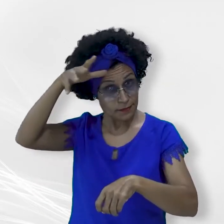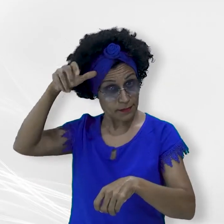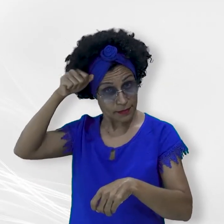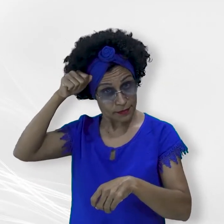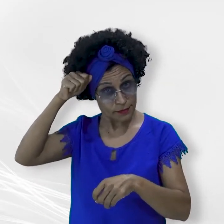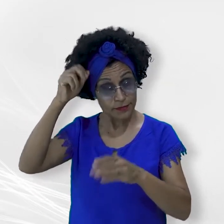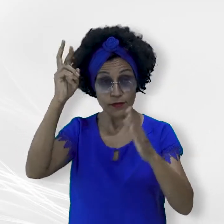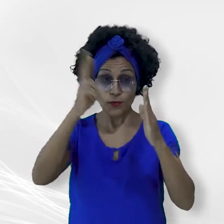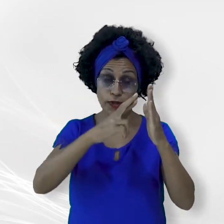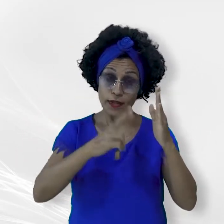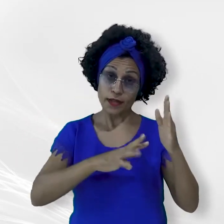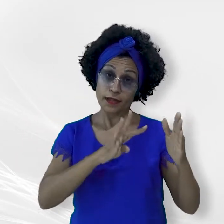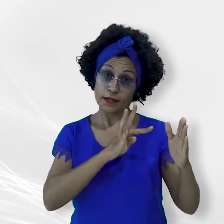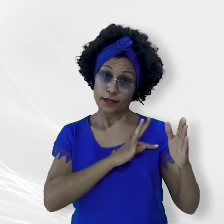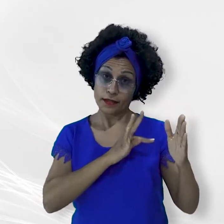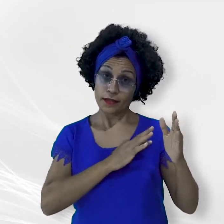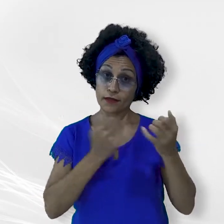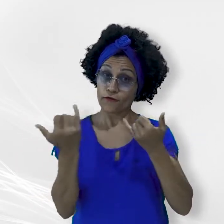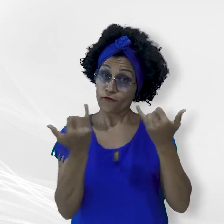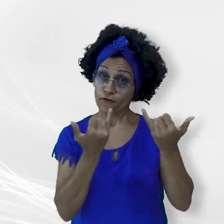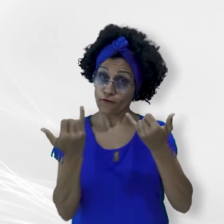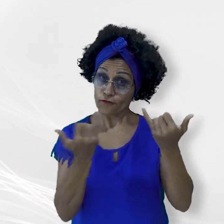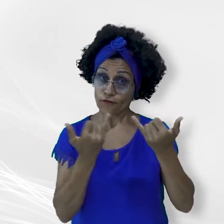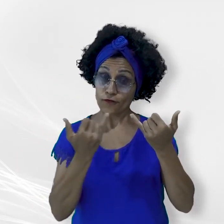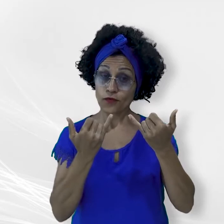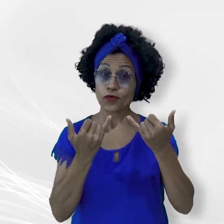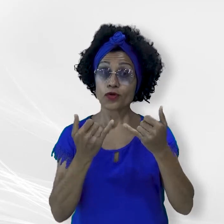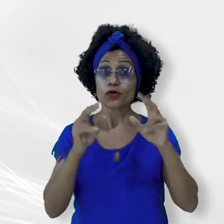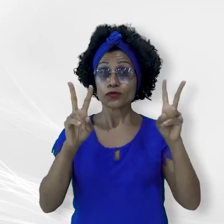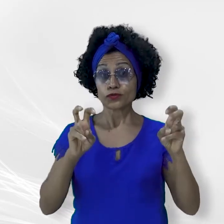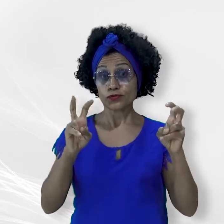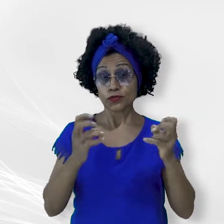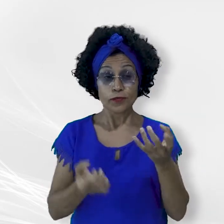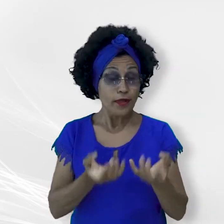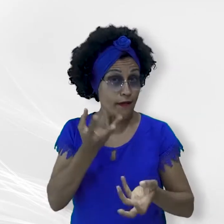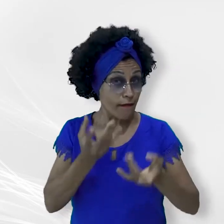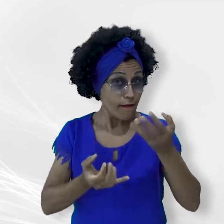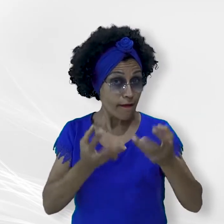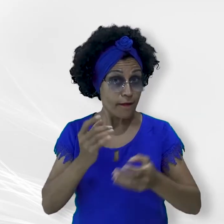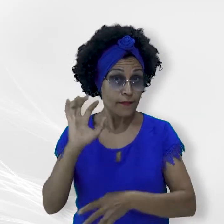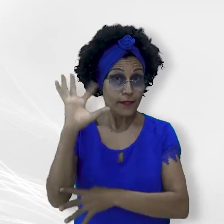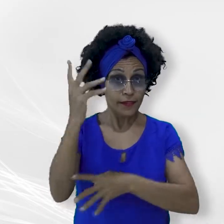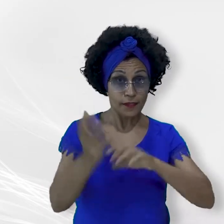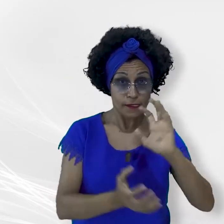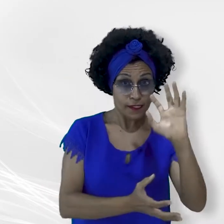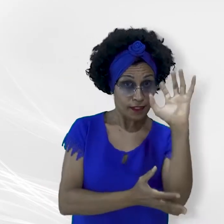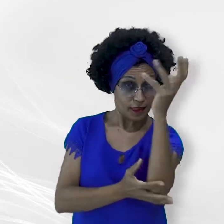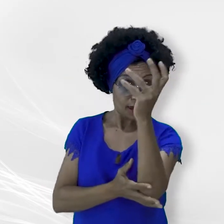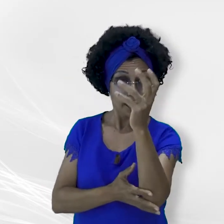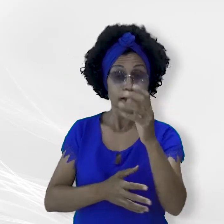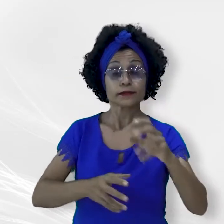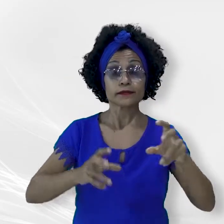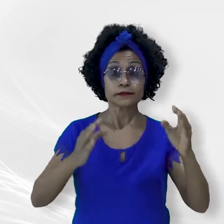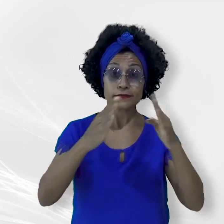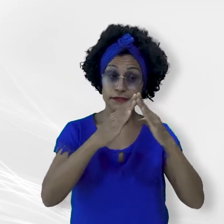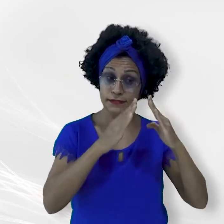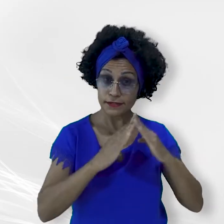relatórios técnicos contêm informações sobre os desmatamentos e queimadas ocorridos no imóvel rural no período de interesse da análise,